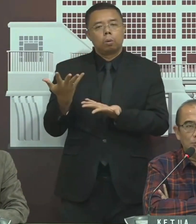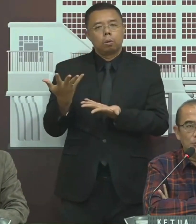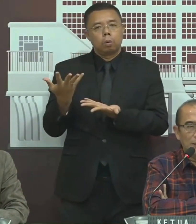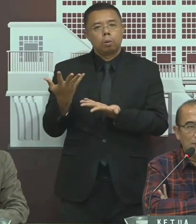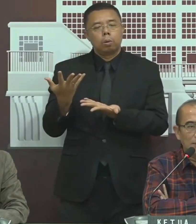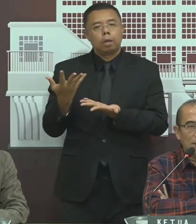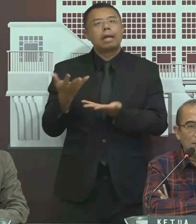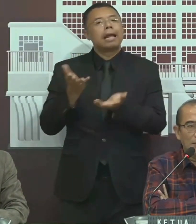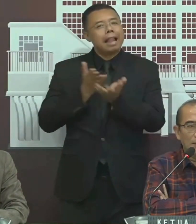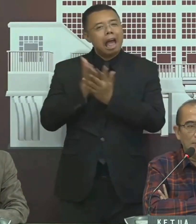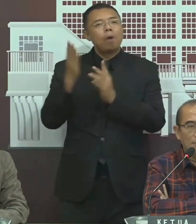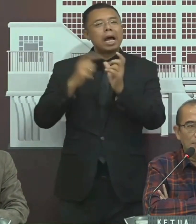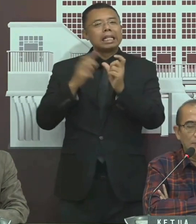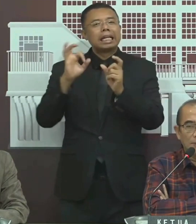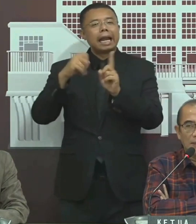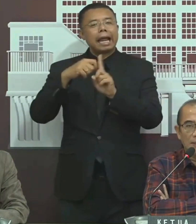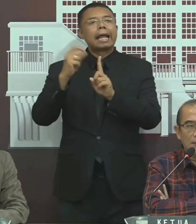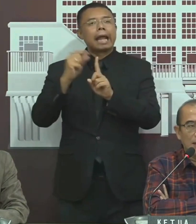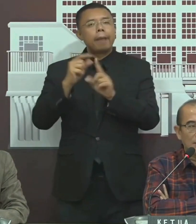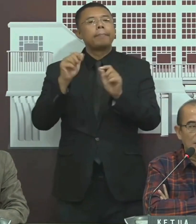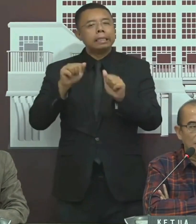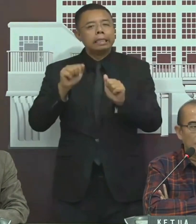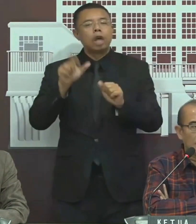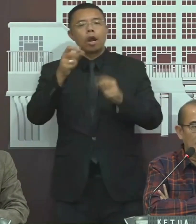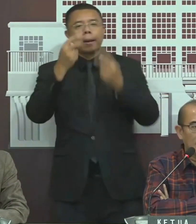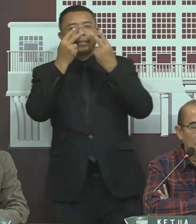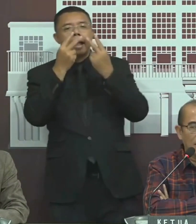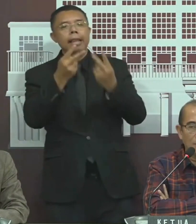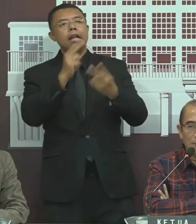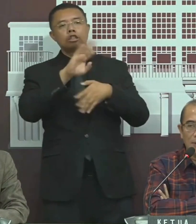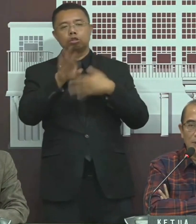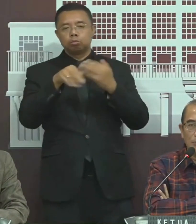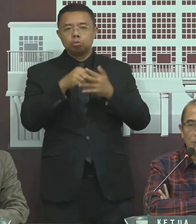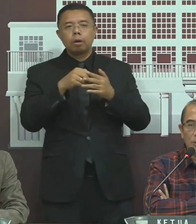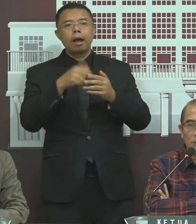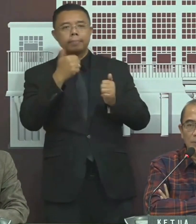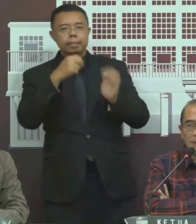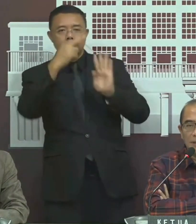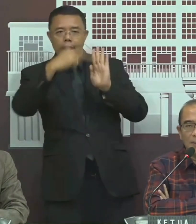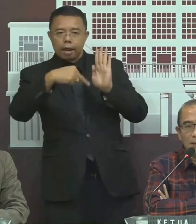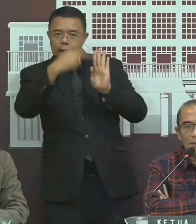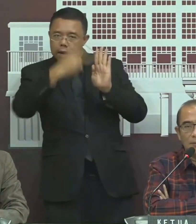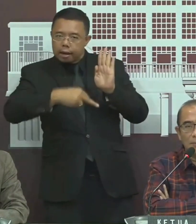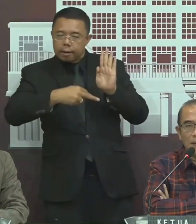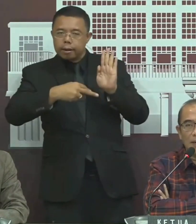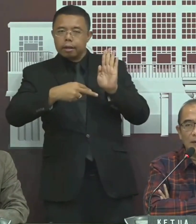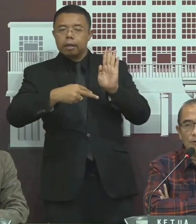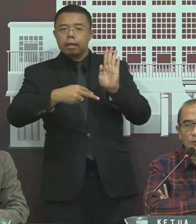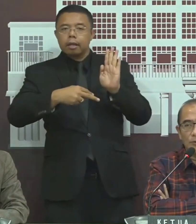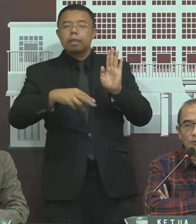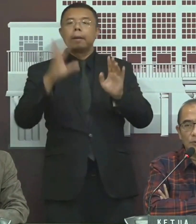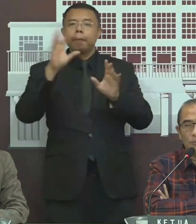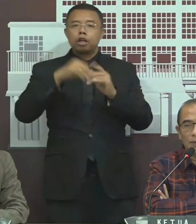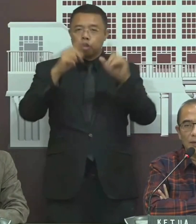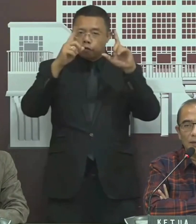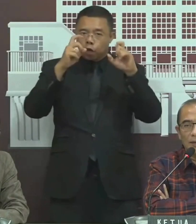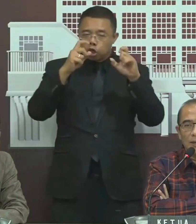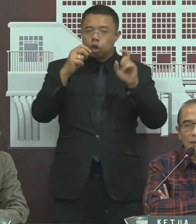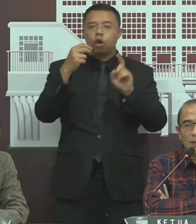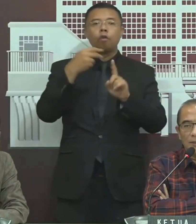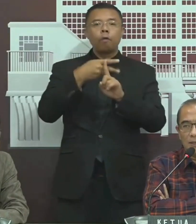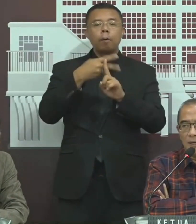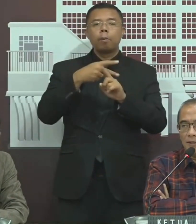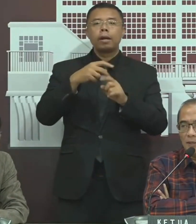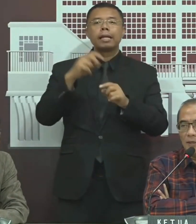Justru dengan si rekap ini bisa diakses, bisa dilihat, bisa dimonitor, bisa dipantau Bahkan foto formulir